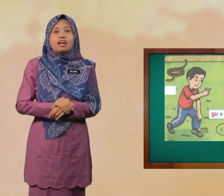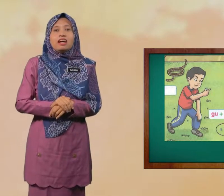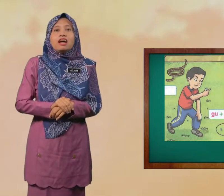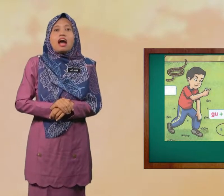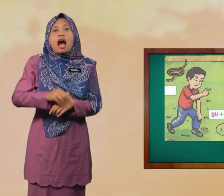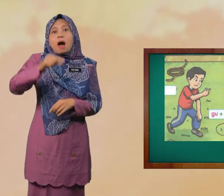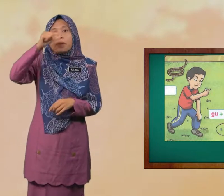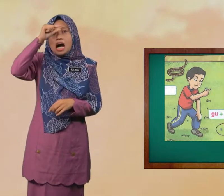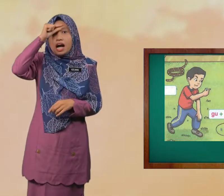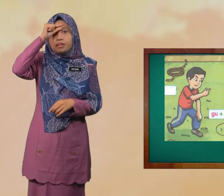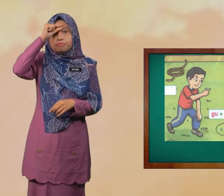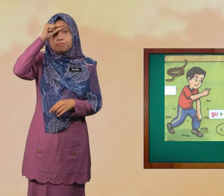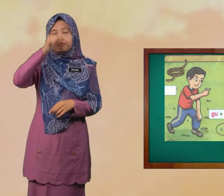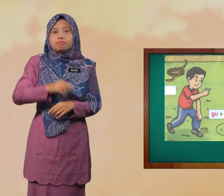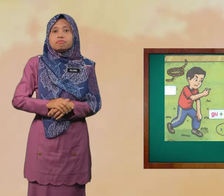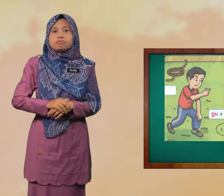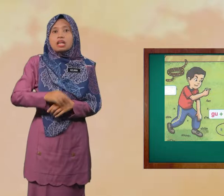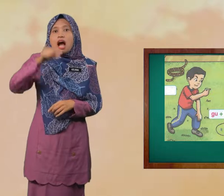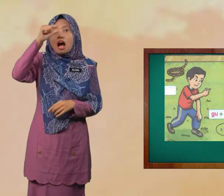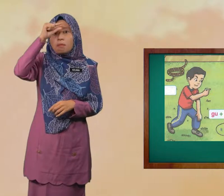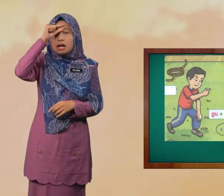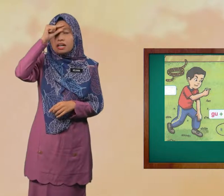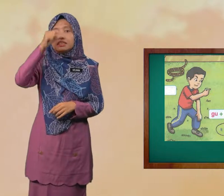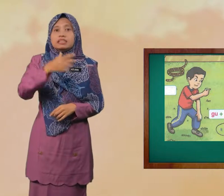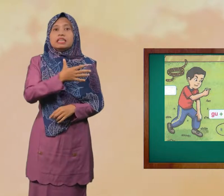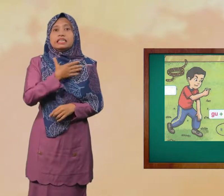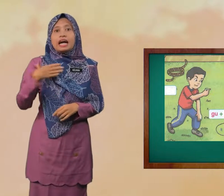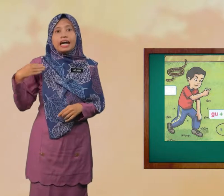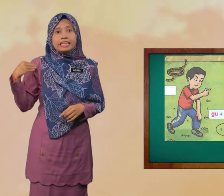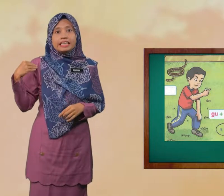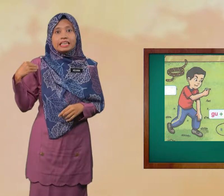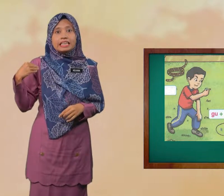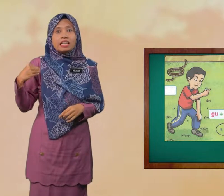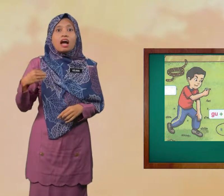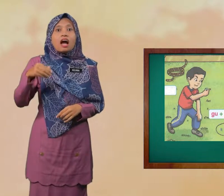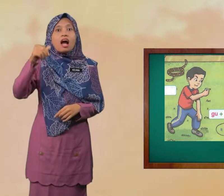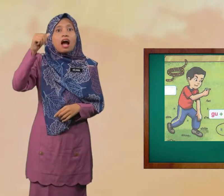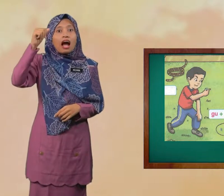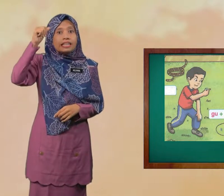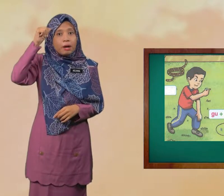Abang Abang Dan Adam